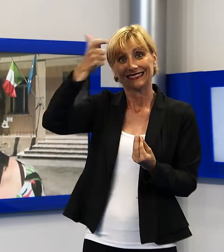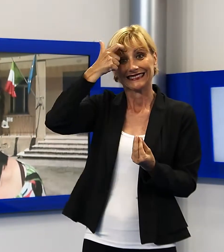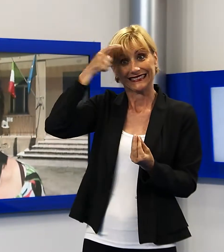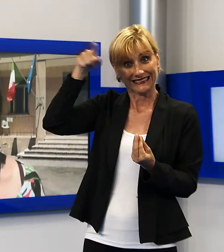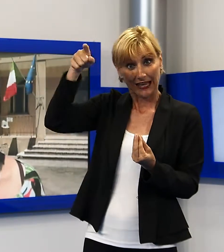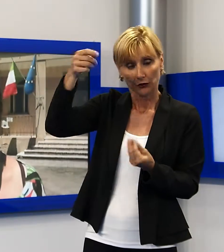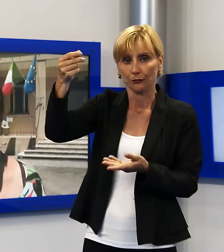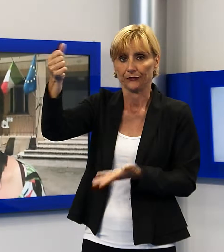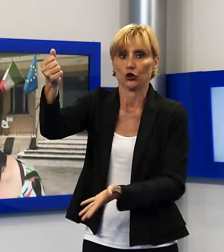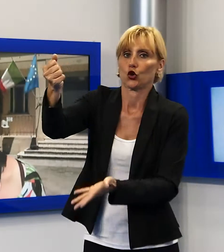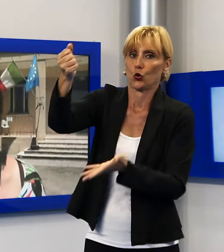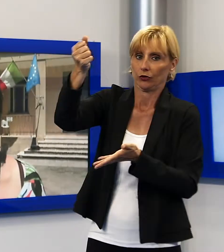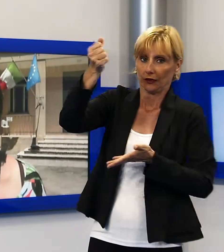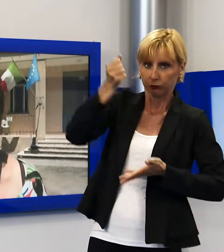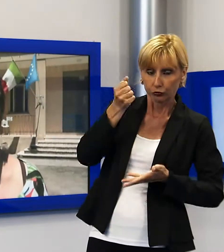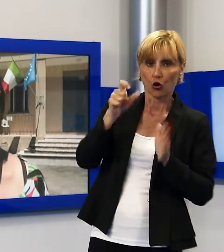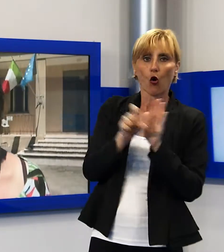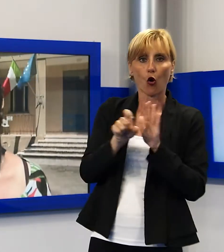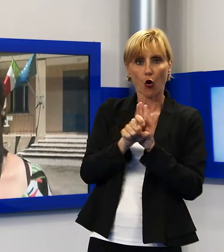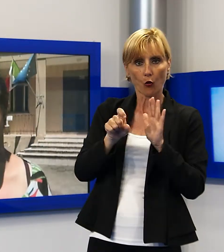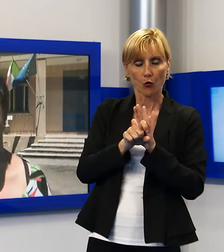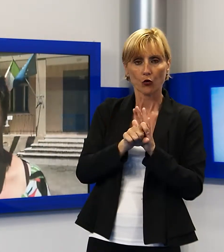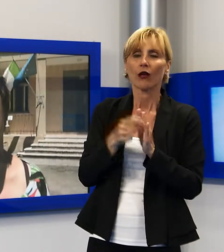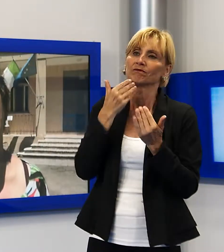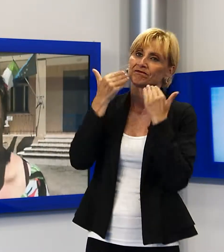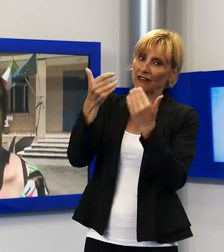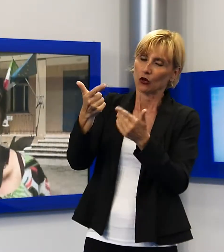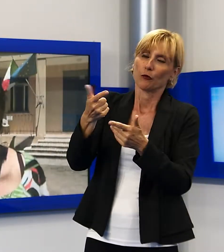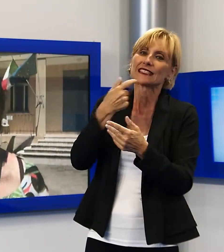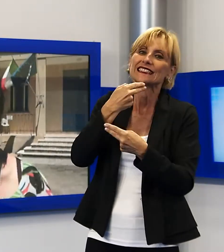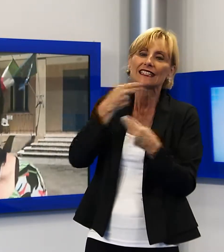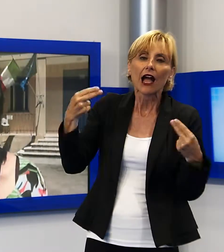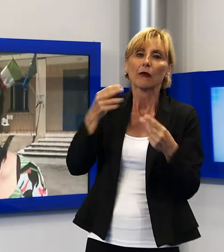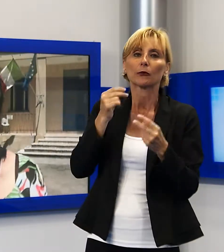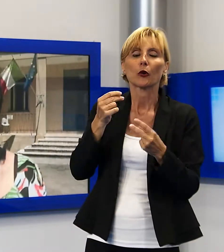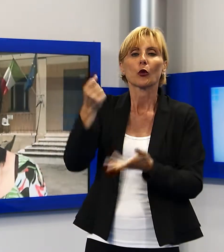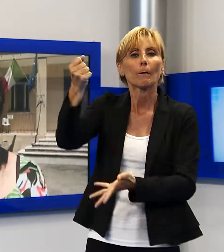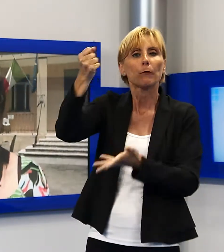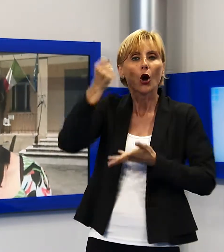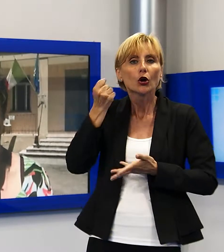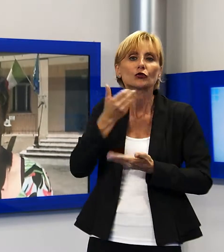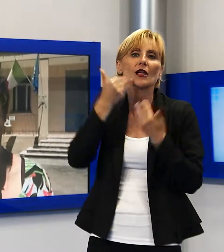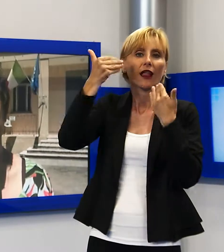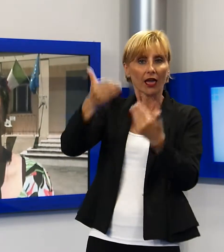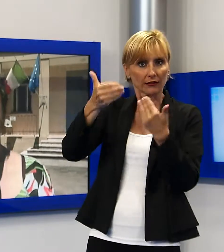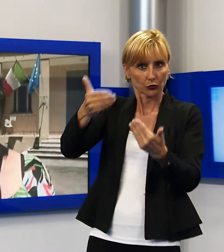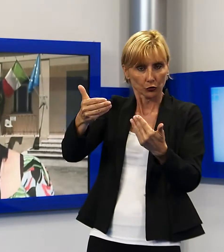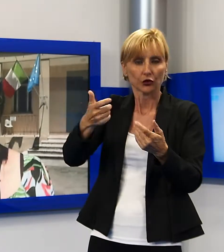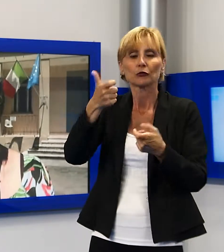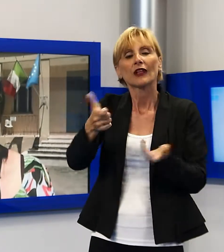concede ai comuni come gratitudine, si chiama appunto bonus gratitudine per l'accoglienza dei migranti, persone che